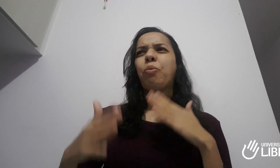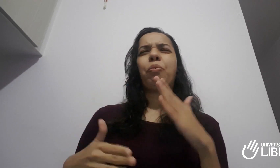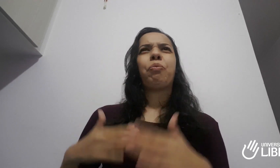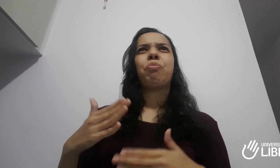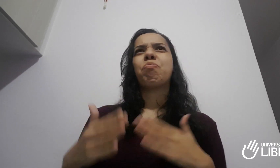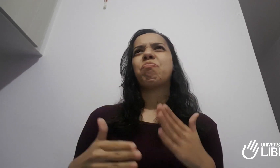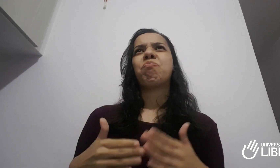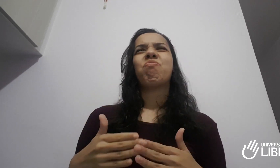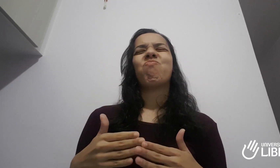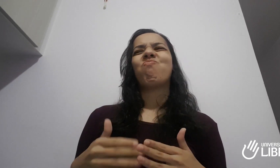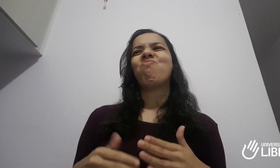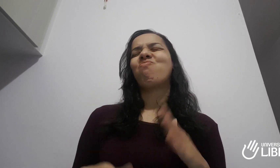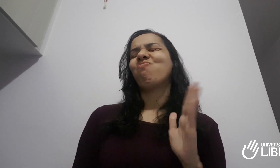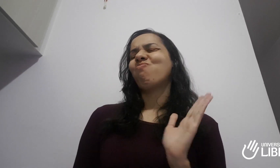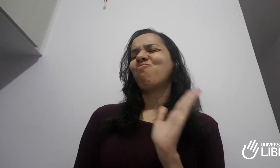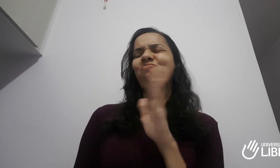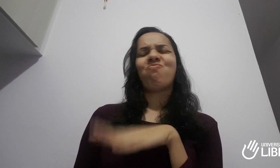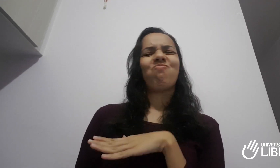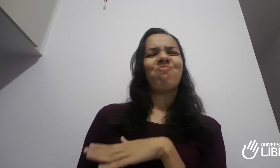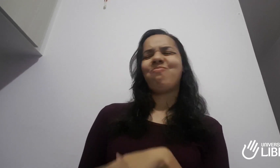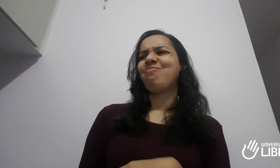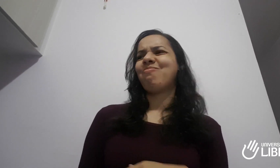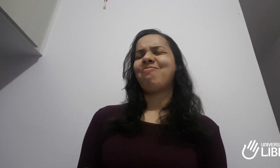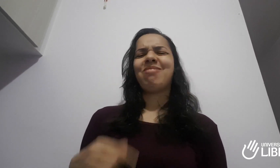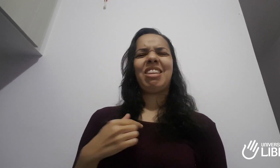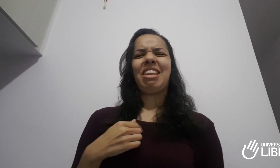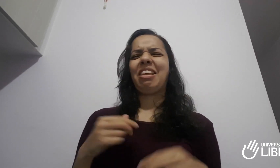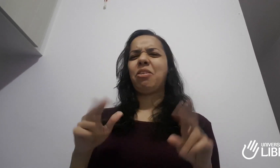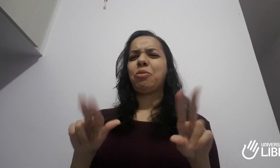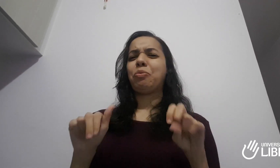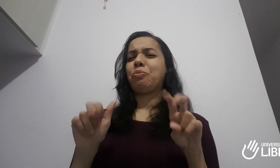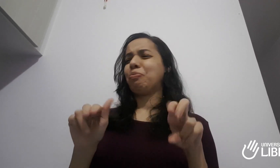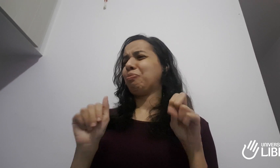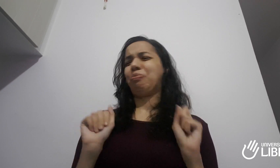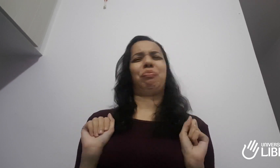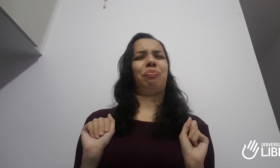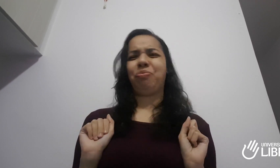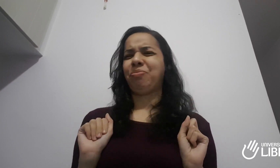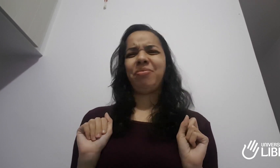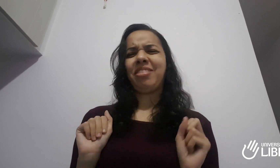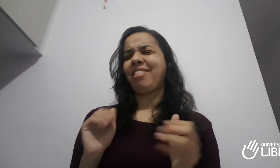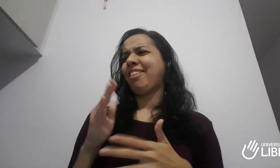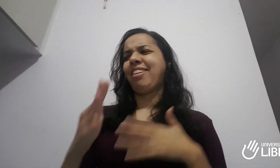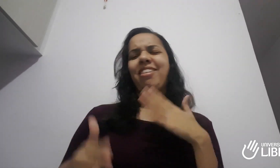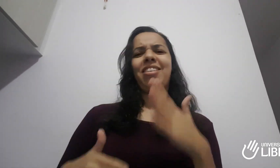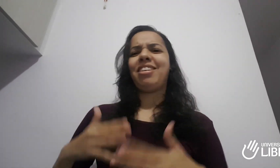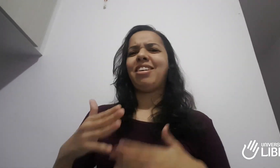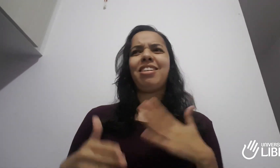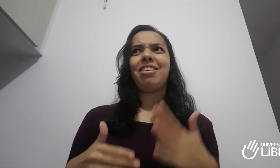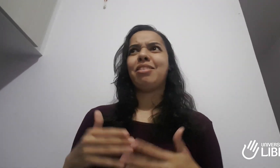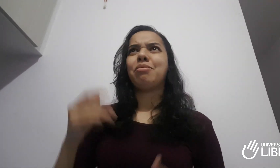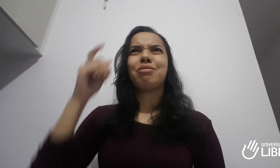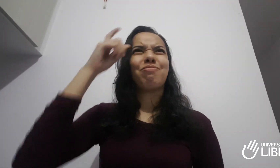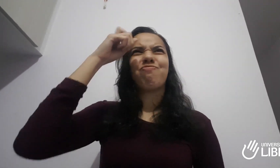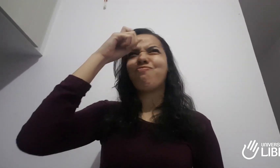mim era uma língua tão incrível, sabe? Só que eu pensava, não, se eu nunca vou conseguir aprender, eu acho que é muito difícil